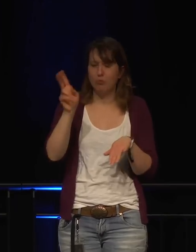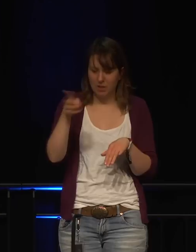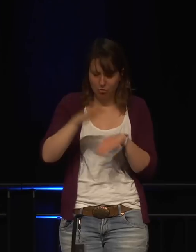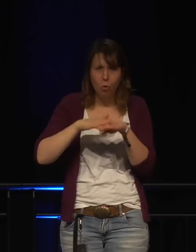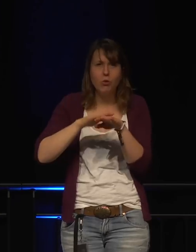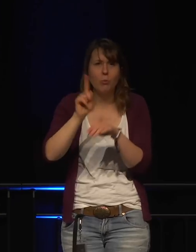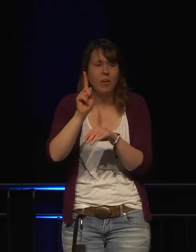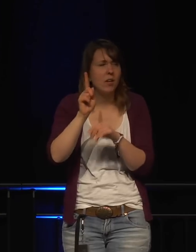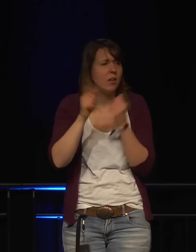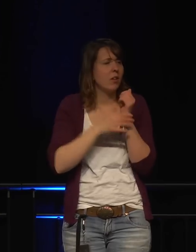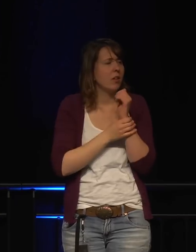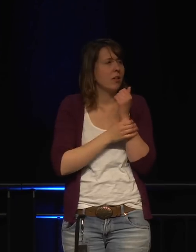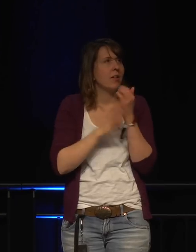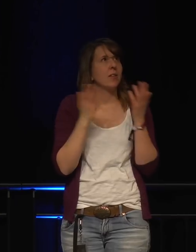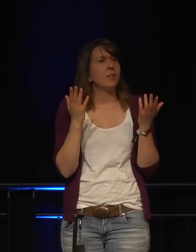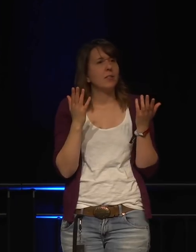Entschuldigung.